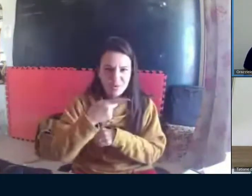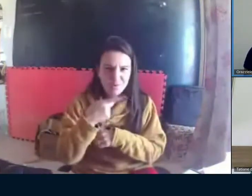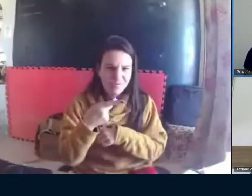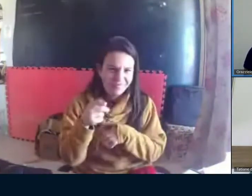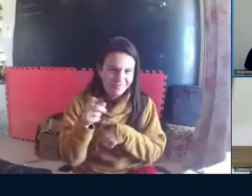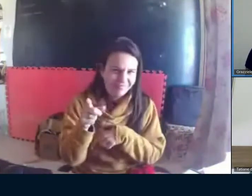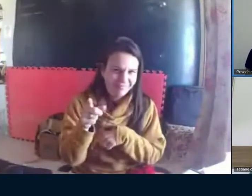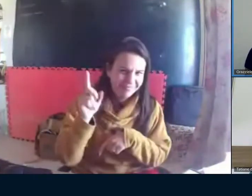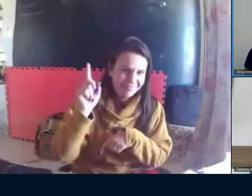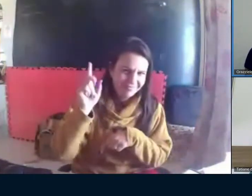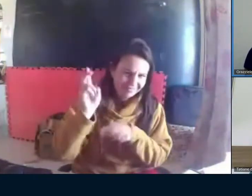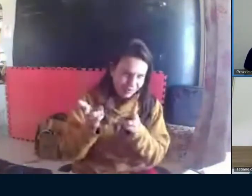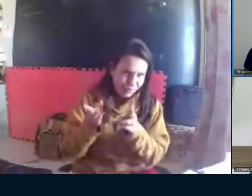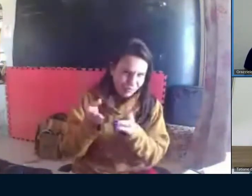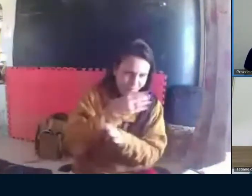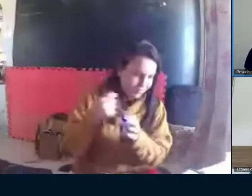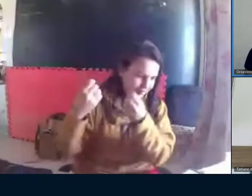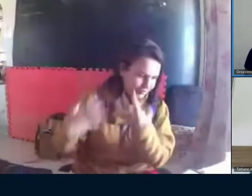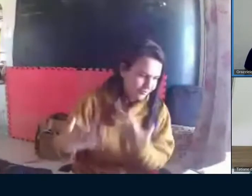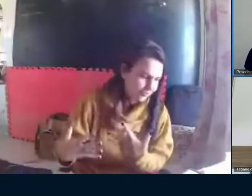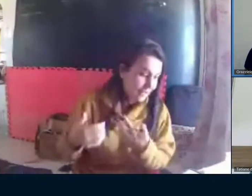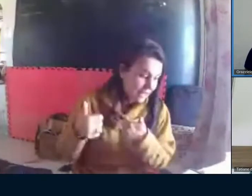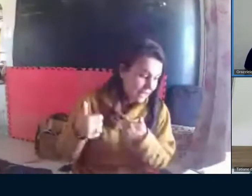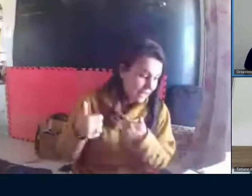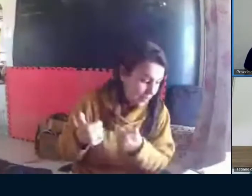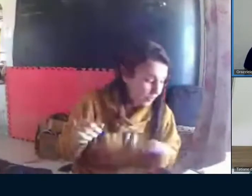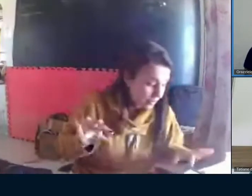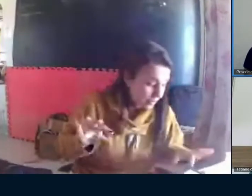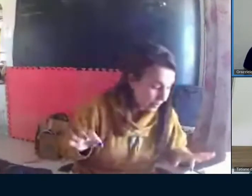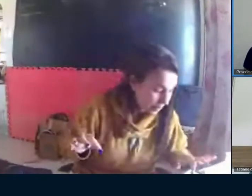agora, isso você diz na página 24, certo?